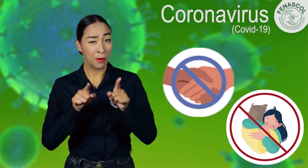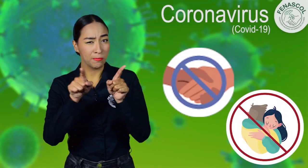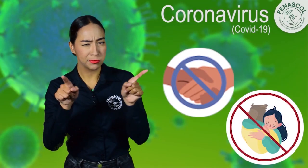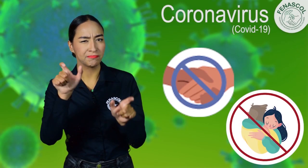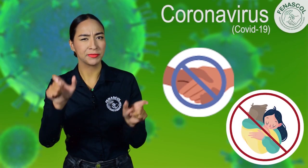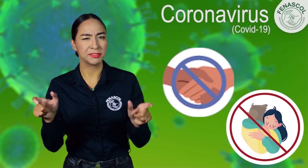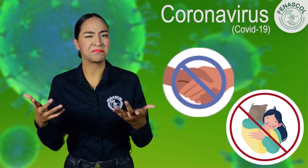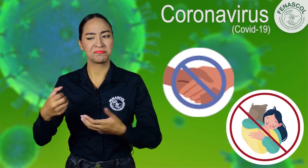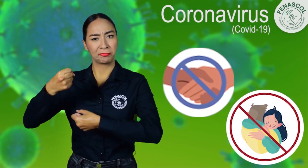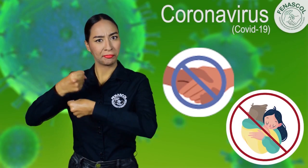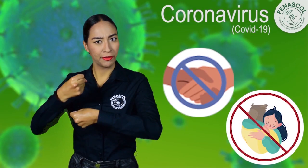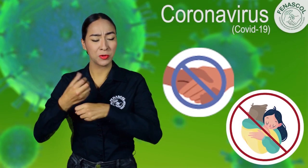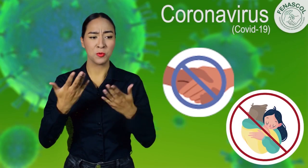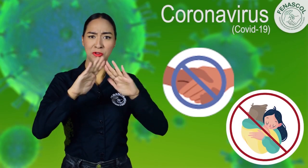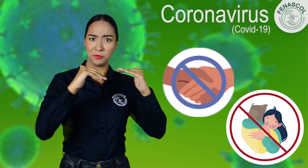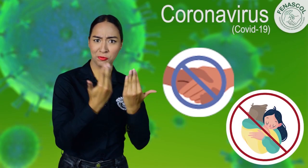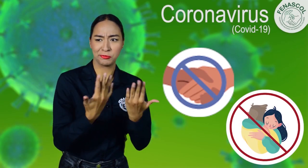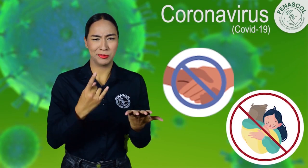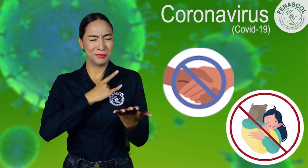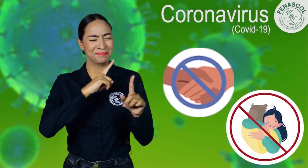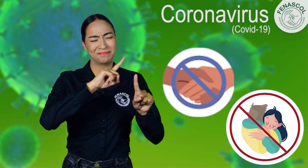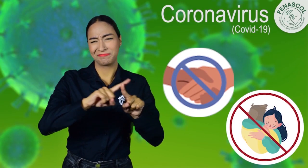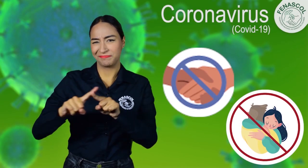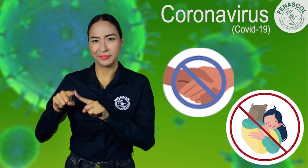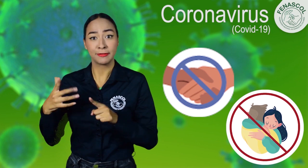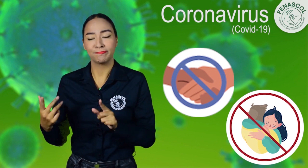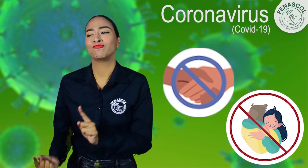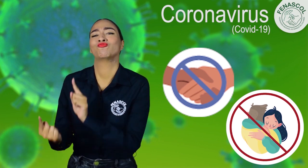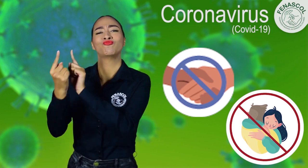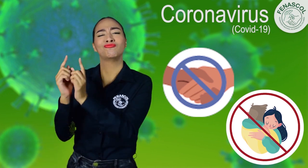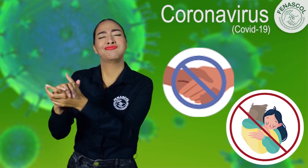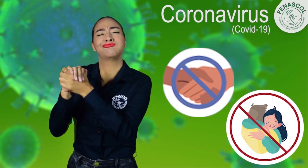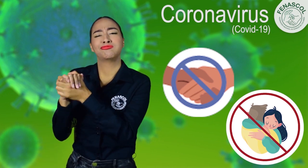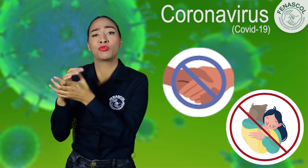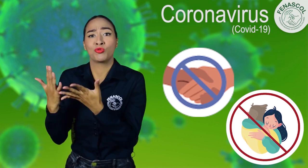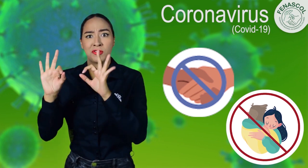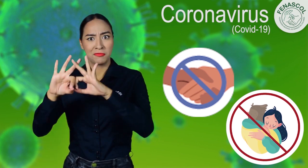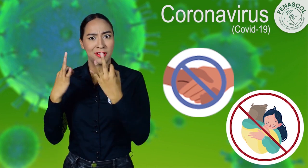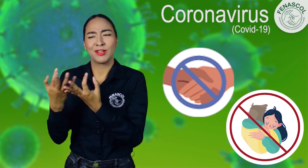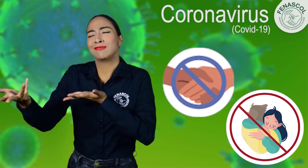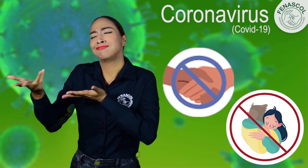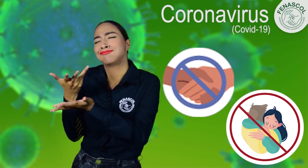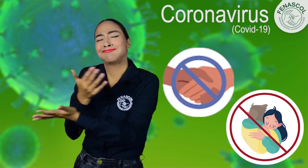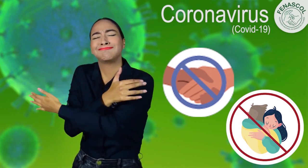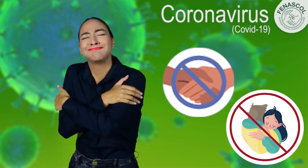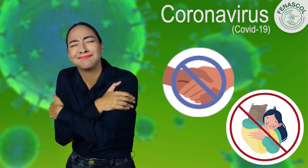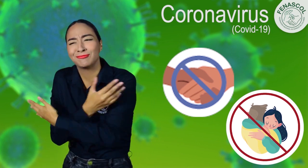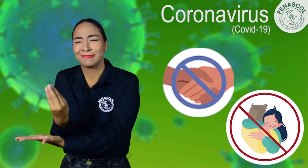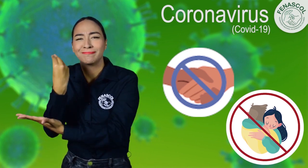En tu lugar de trabajo o estudios, así como en tu hogar, evita los saludos de mano, abrazos y besos.